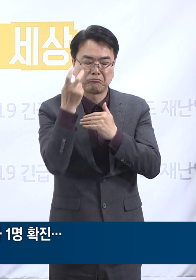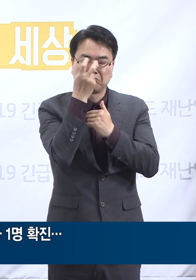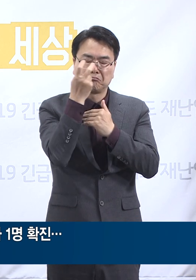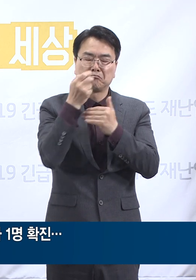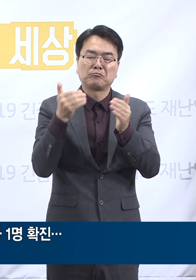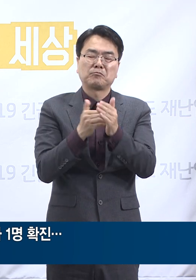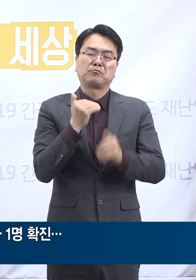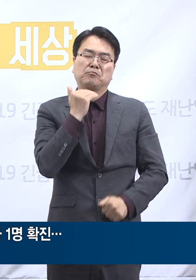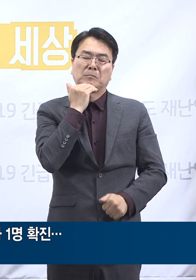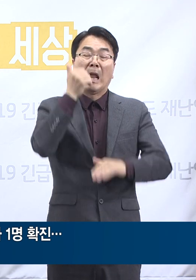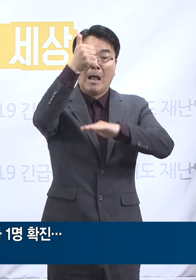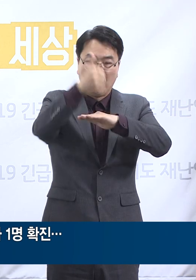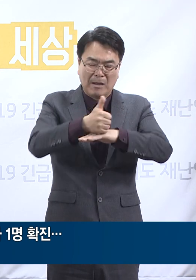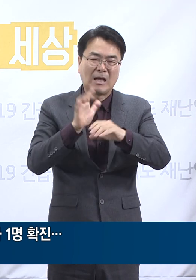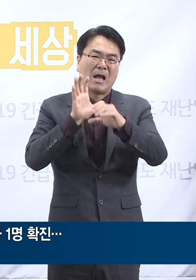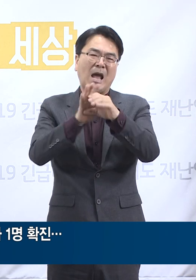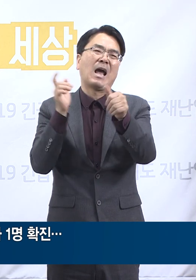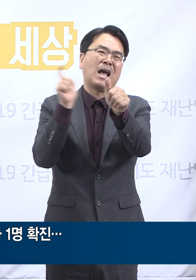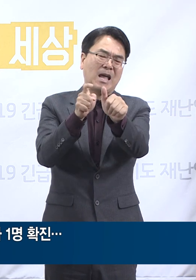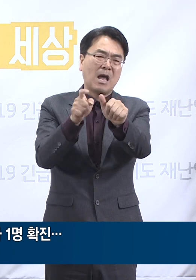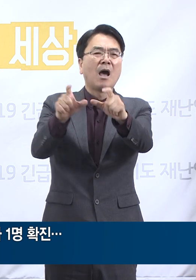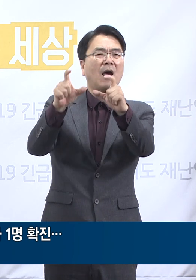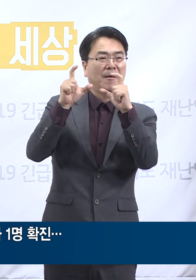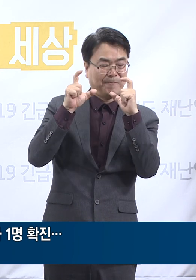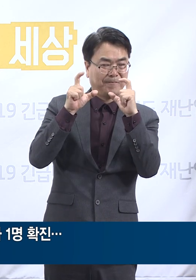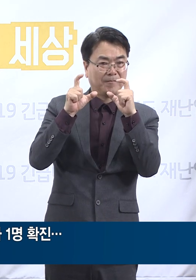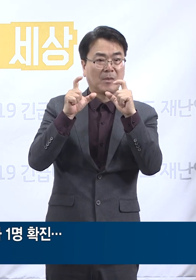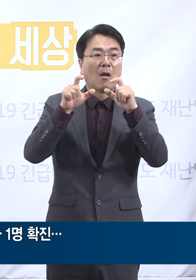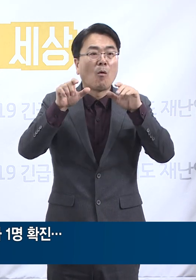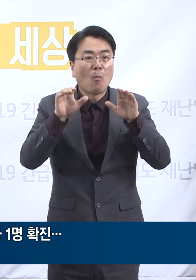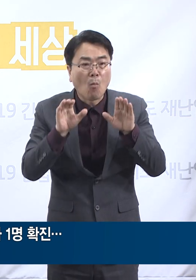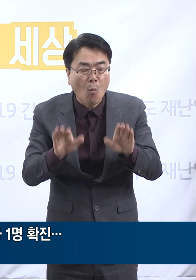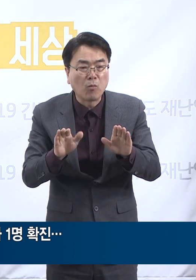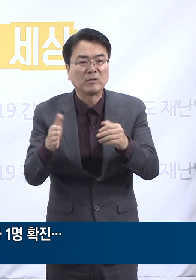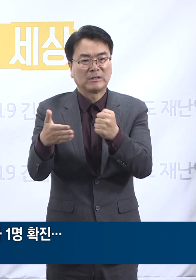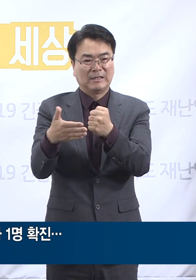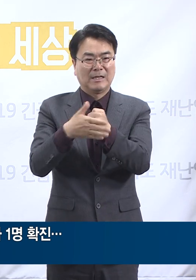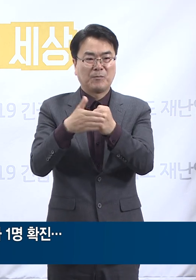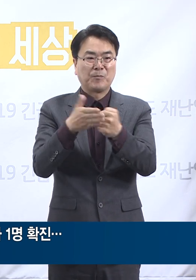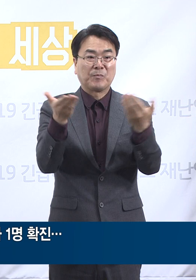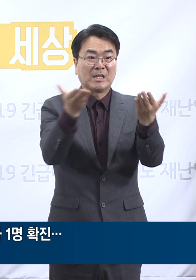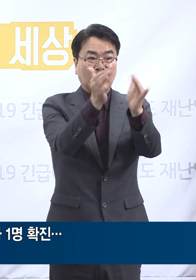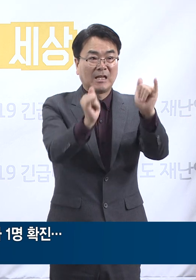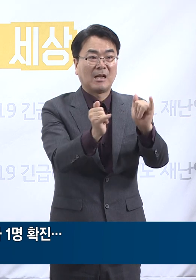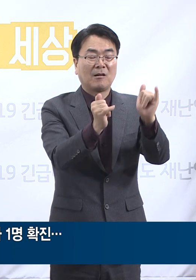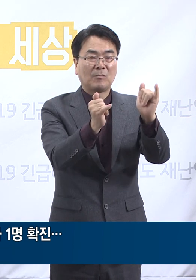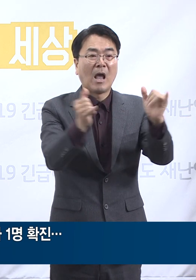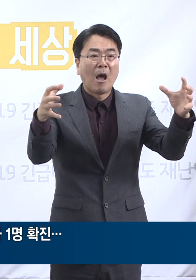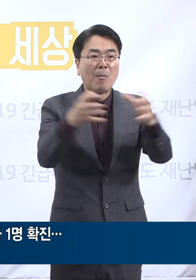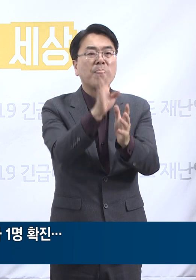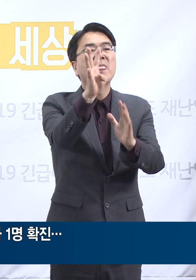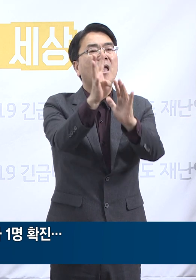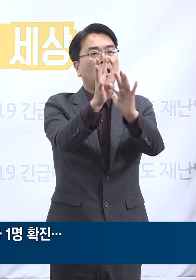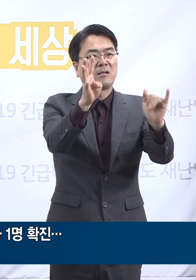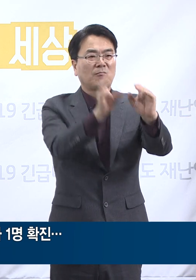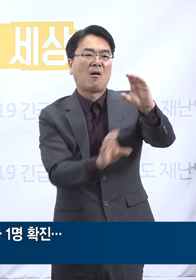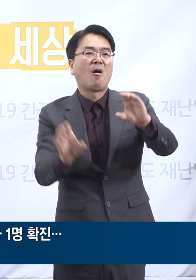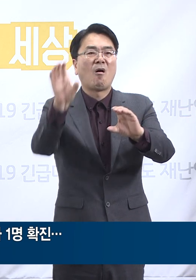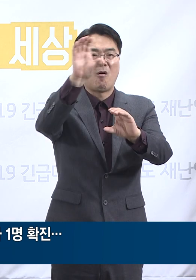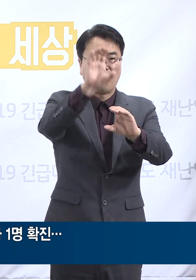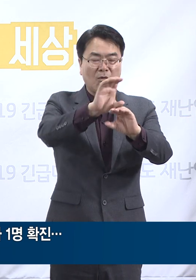확진 판정을 받았습니다. 아울러 오늘 오전 중 입소자 3명과 종사자 1명 등 총 4명이 추가